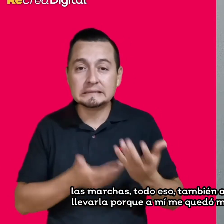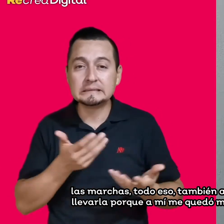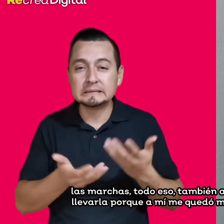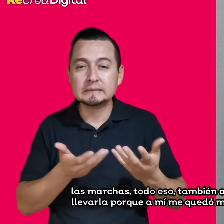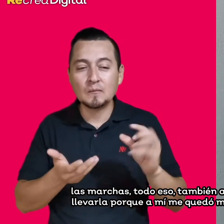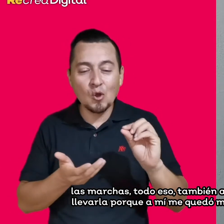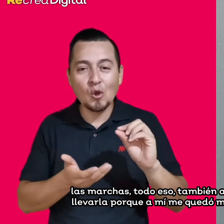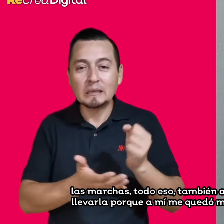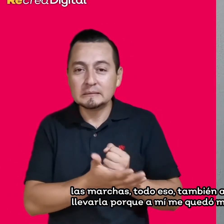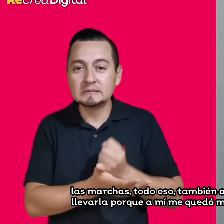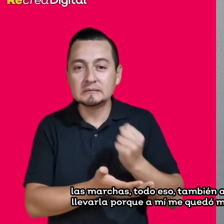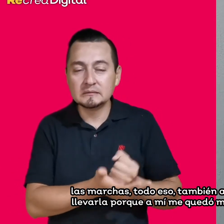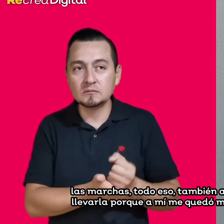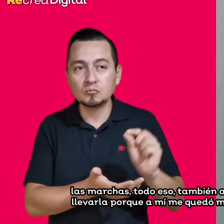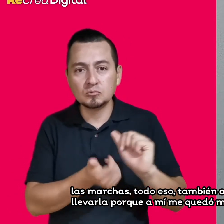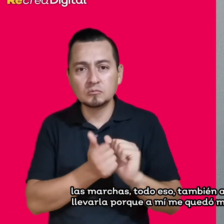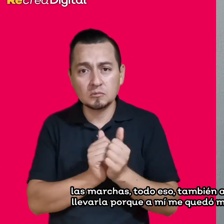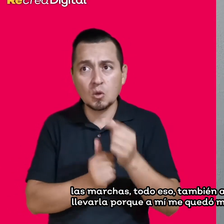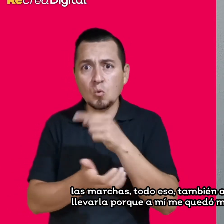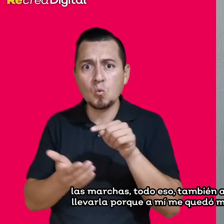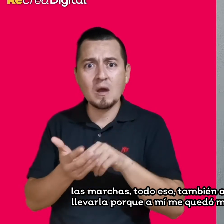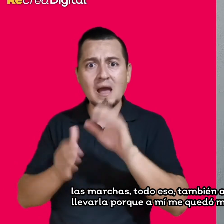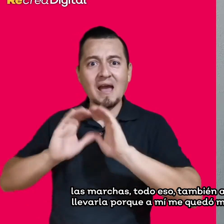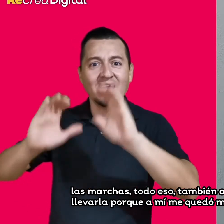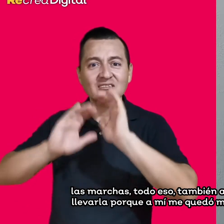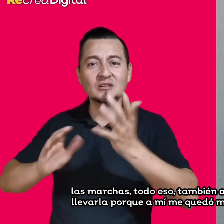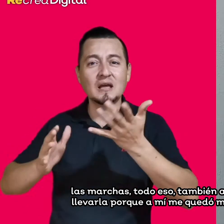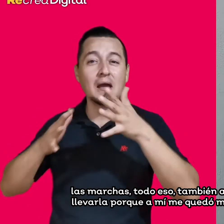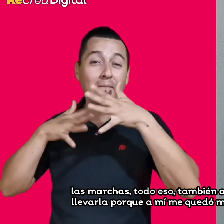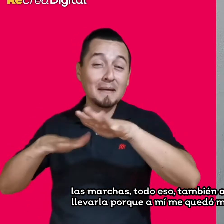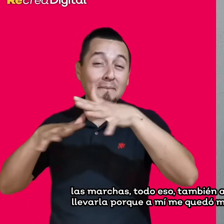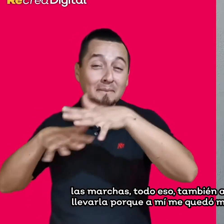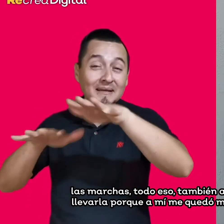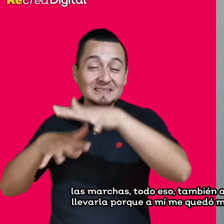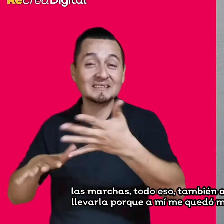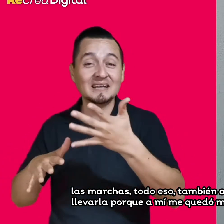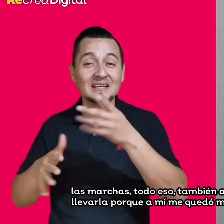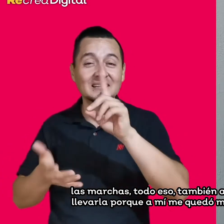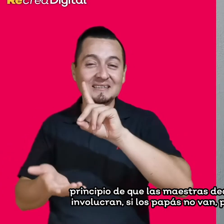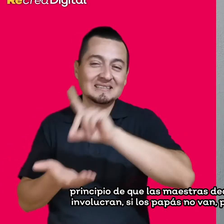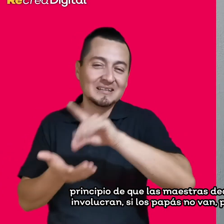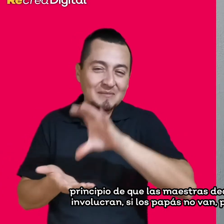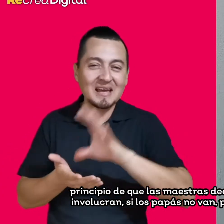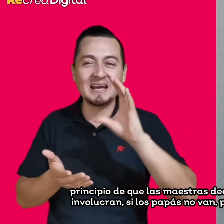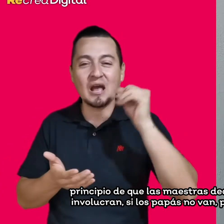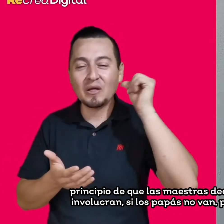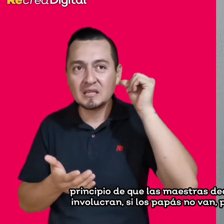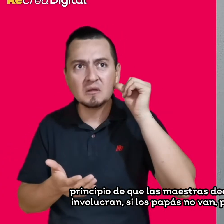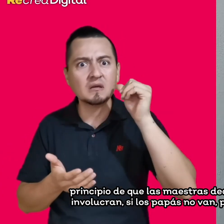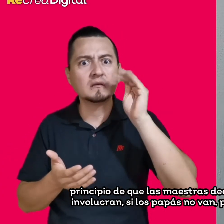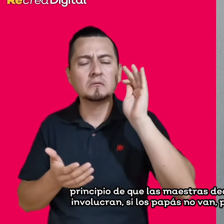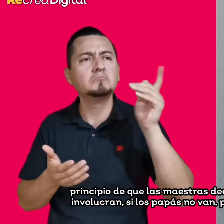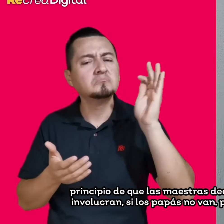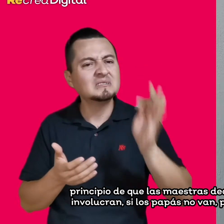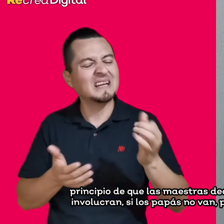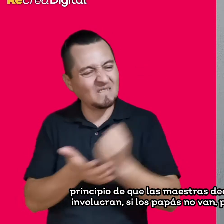también, a todo eso, yo siempre trato de llevarla porque a mí me quedó mucho lo que les comentaba al principio de que las maestras